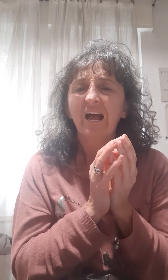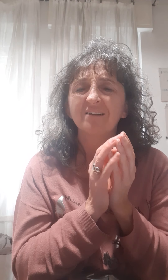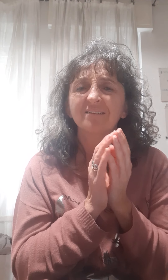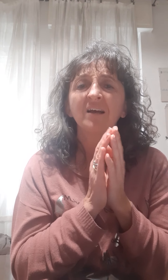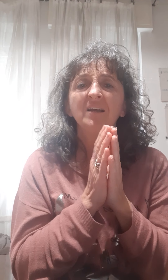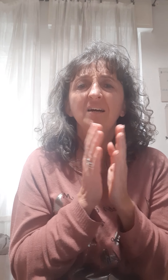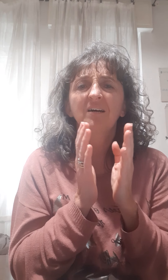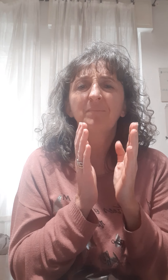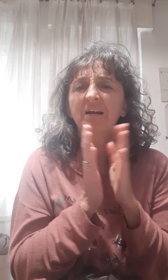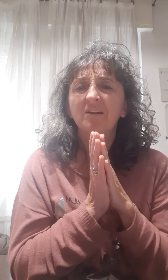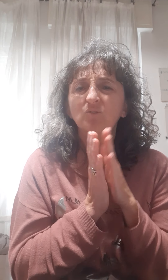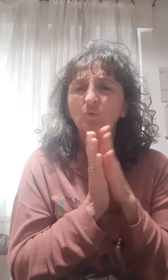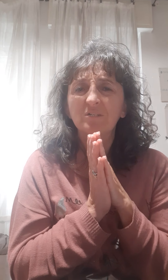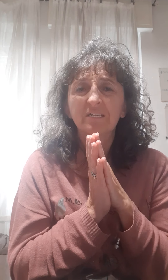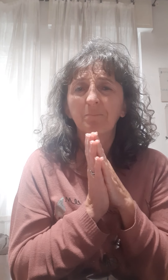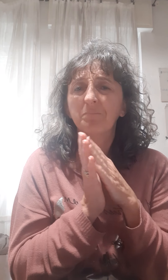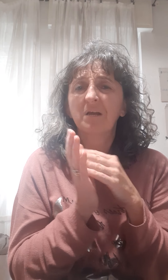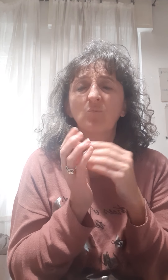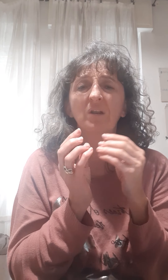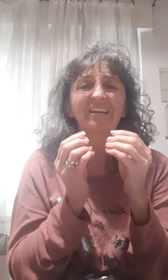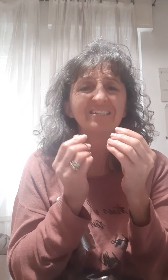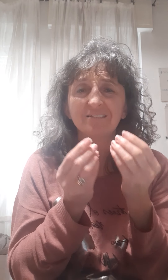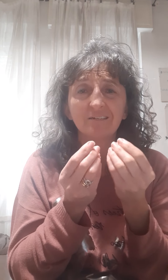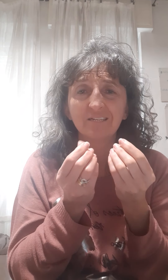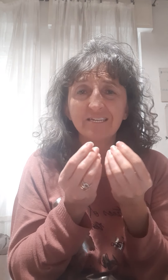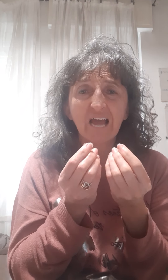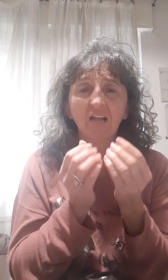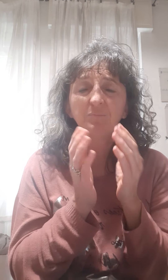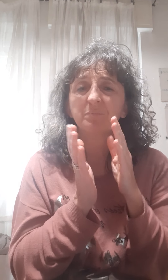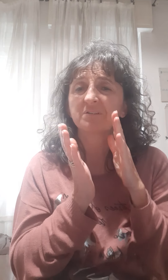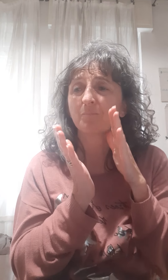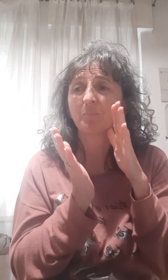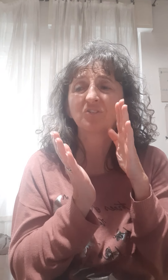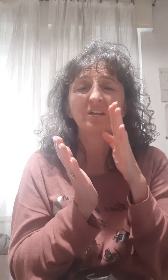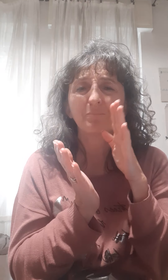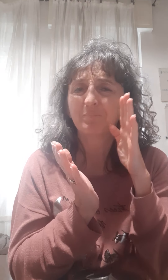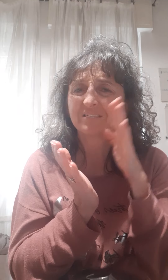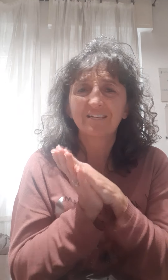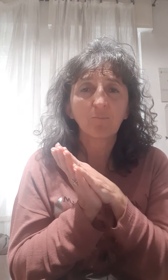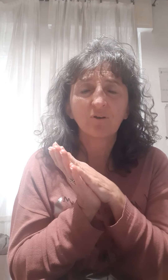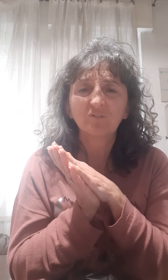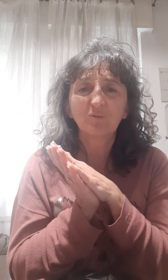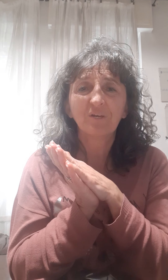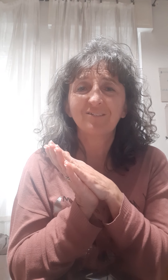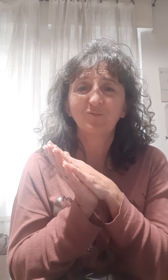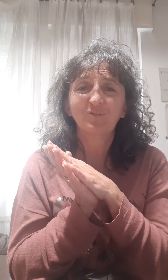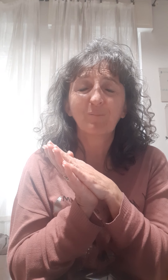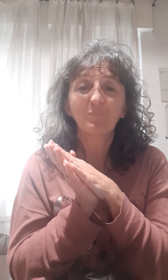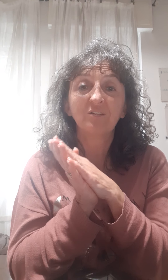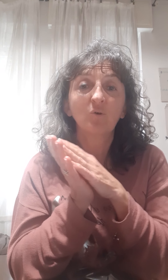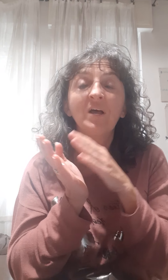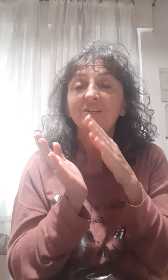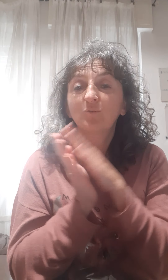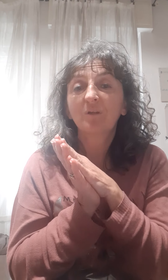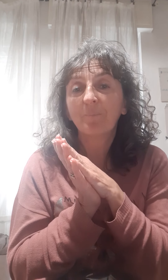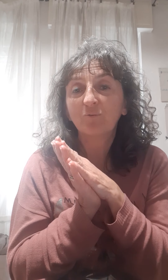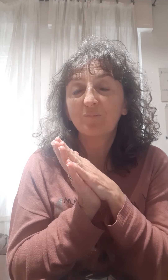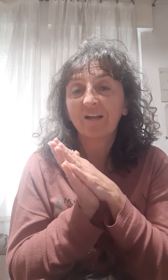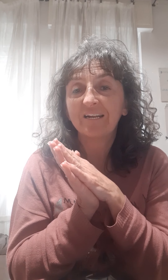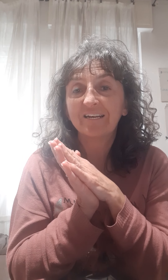casa, magari sotto le scarpe abbiamo la resina degli albi, per esempio, poi piazziamo i nostri piedi sul tappeto, sul tappeto rimane la